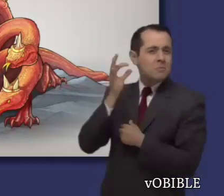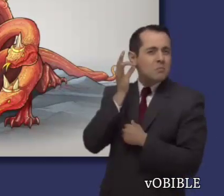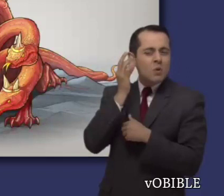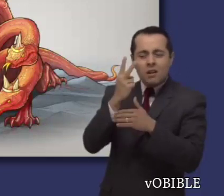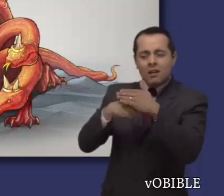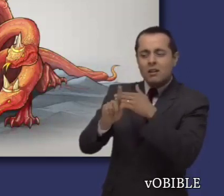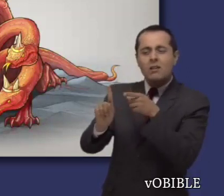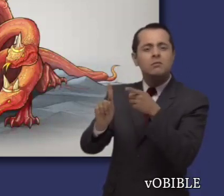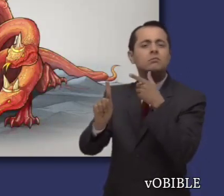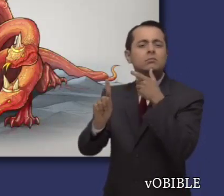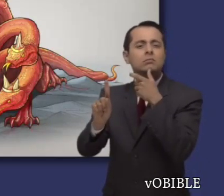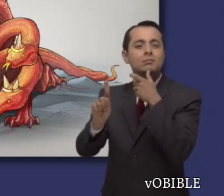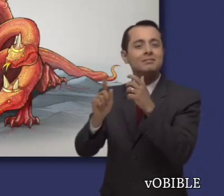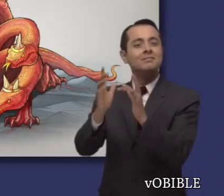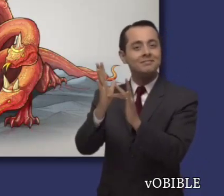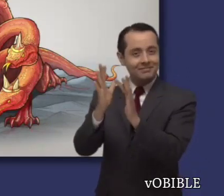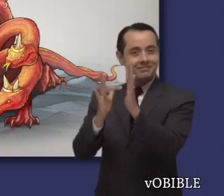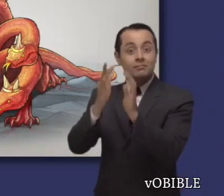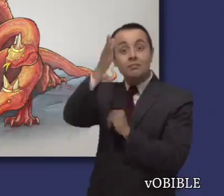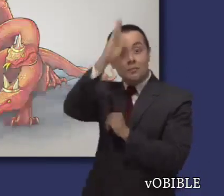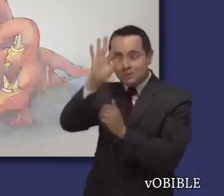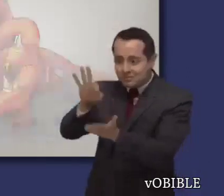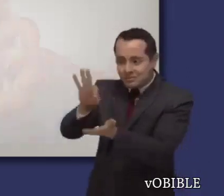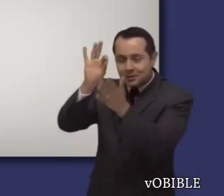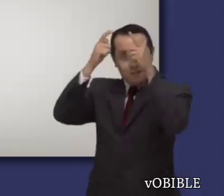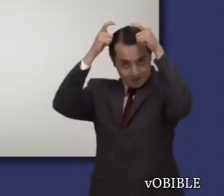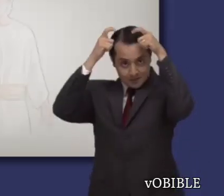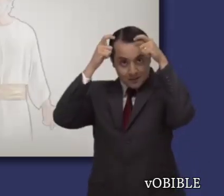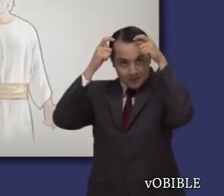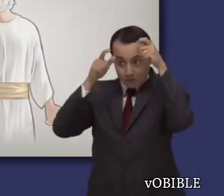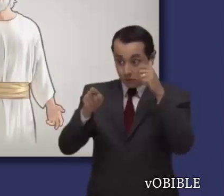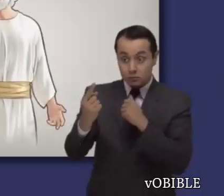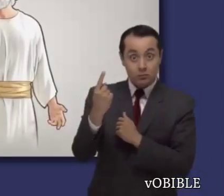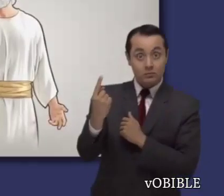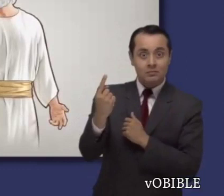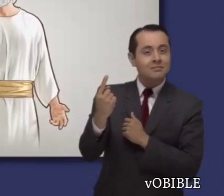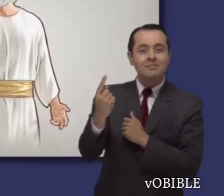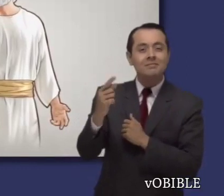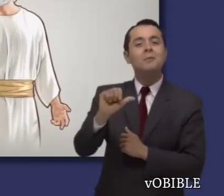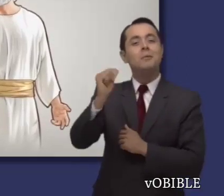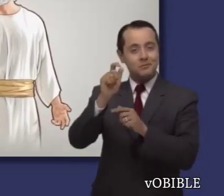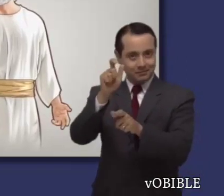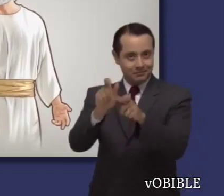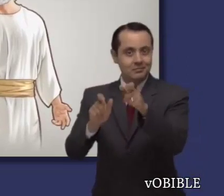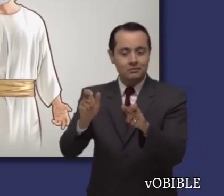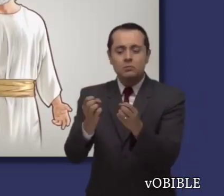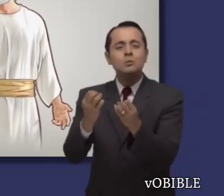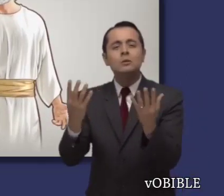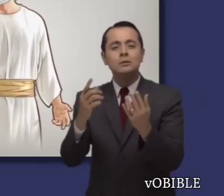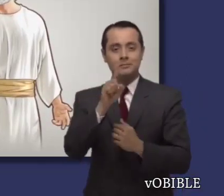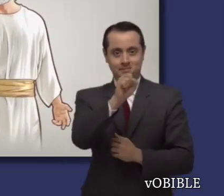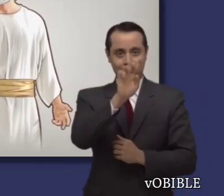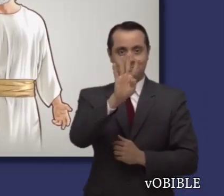rebelión en Edén. La descendencia de la mujer simbólica es principalmente el rey mesiánico